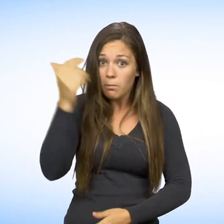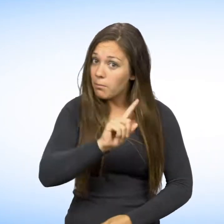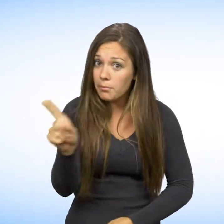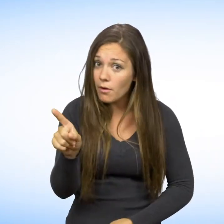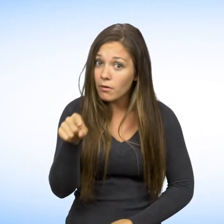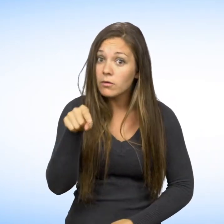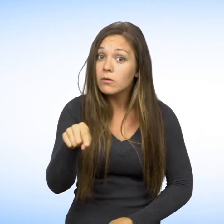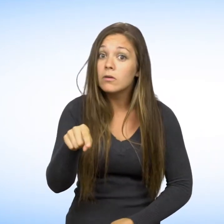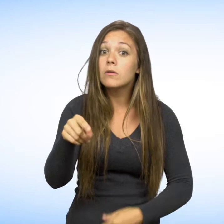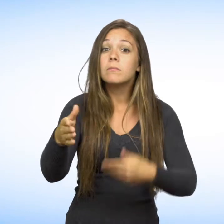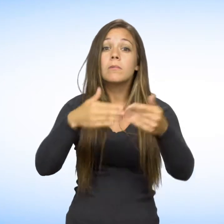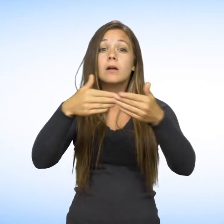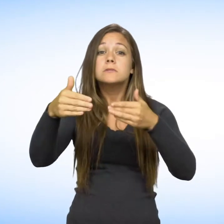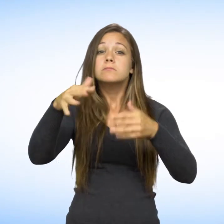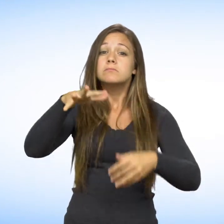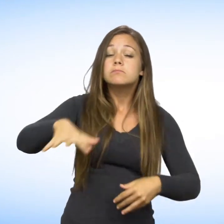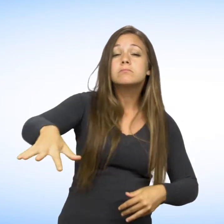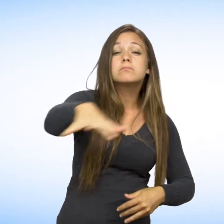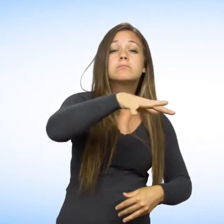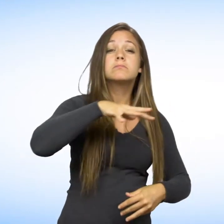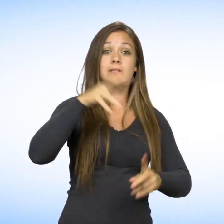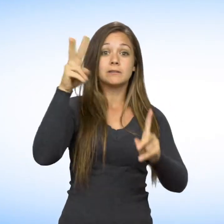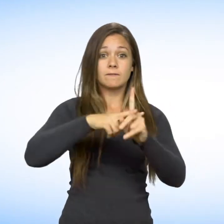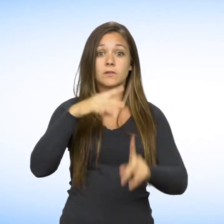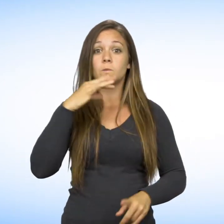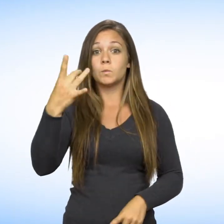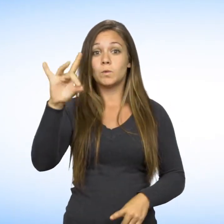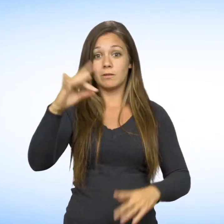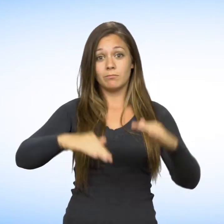Notez cependant que l'exercice de certaines activités réservées aux personnes de 18 ans et plus